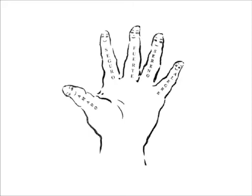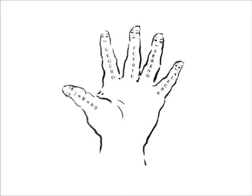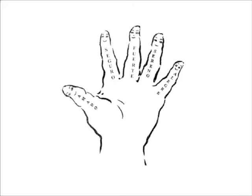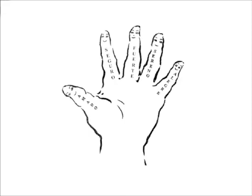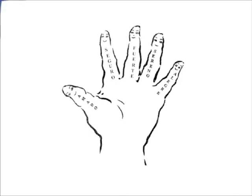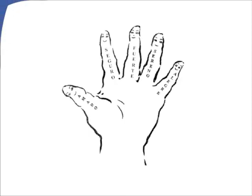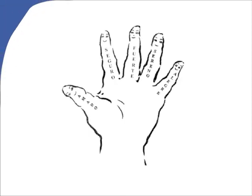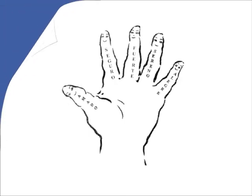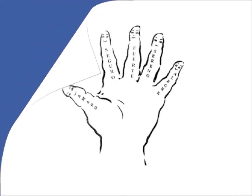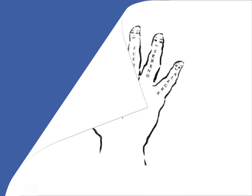7.